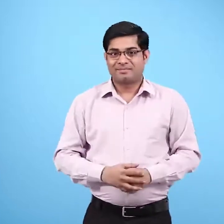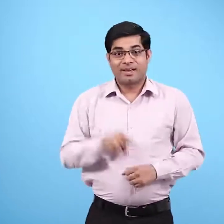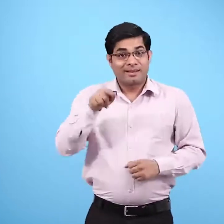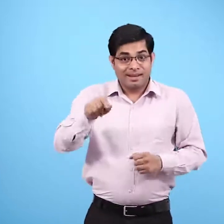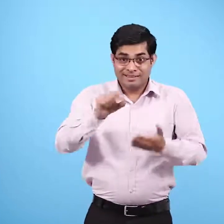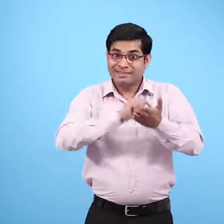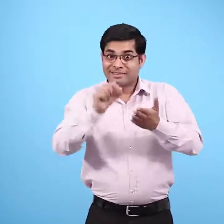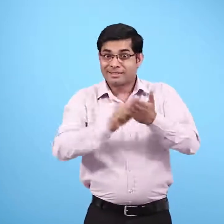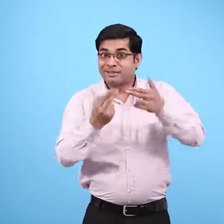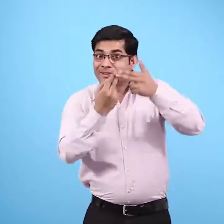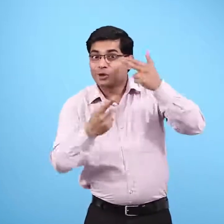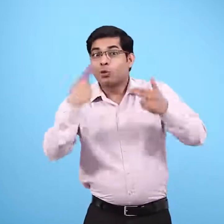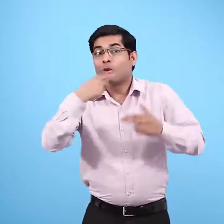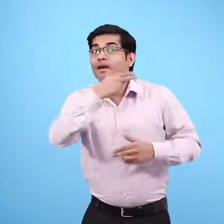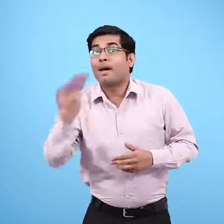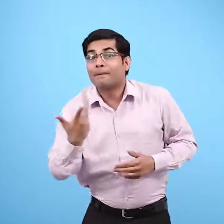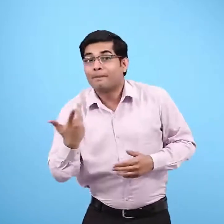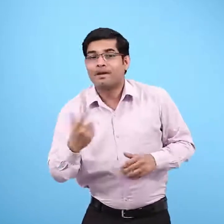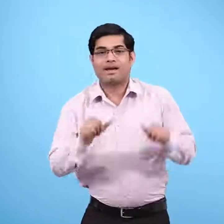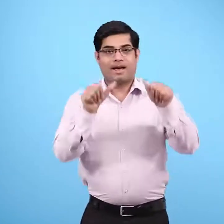ये लेख अनीता राम पाल ने लिखा